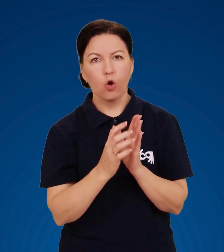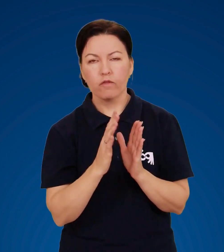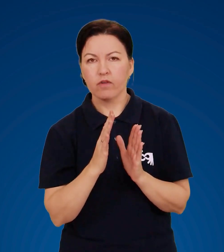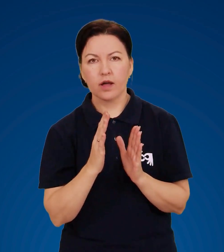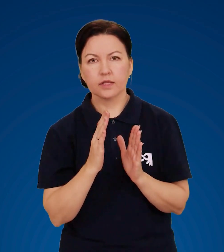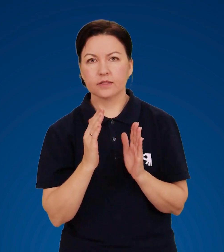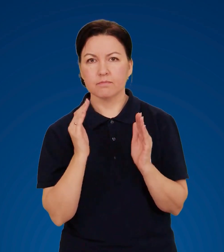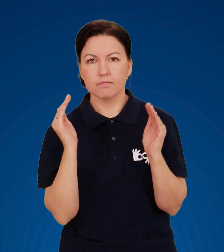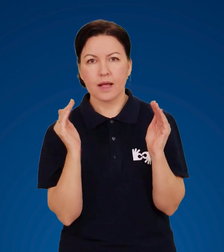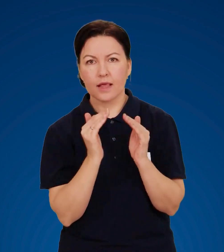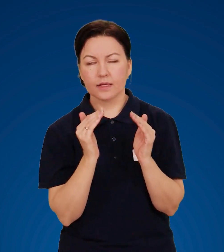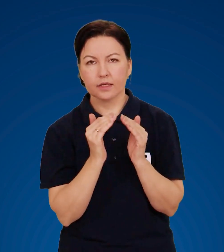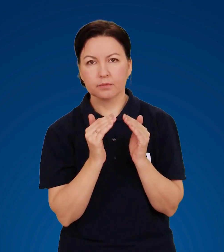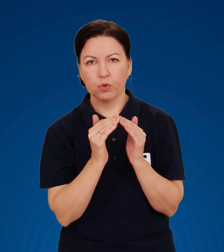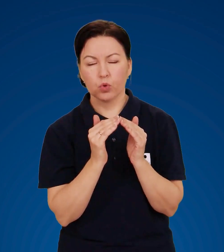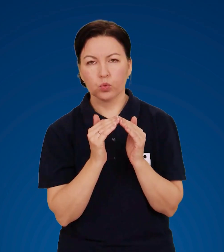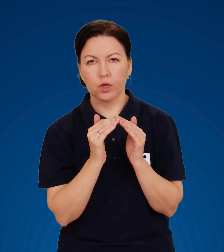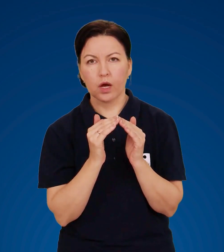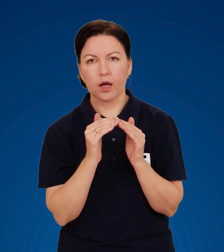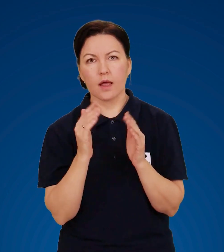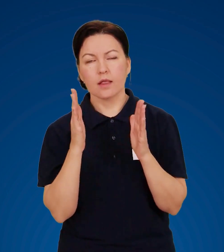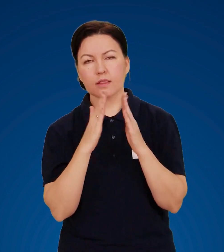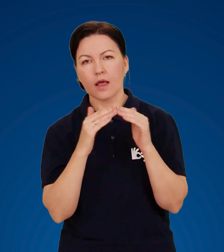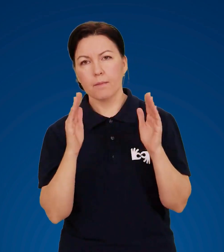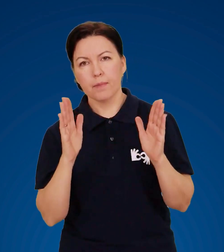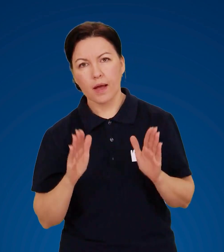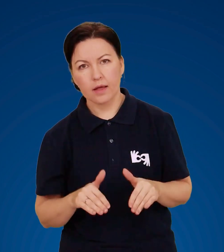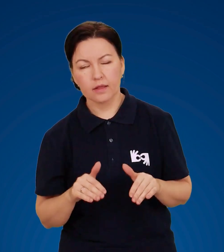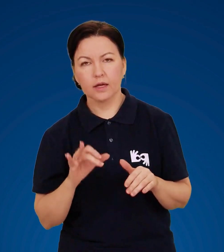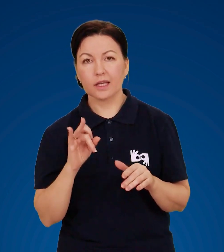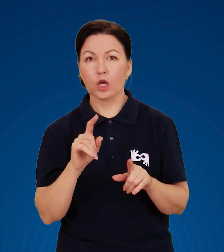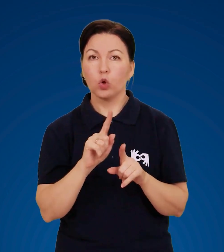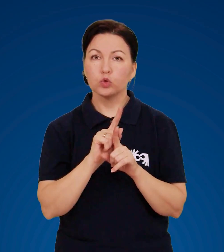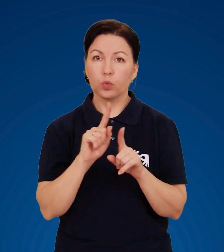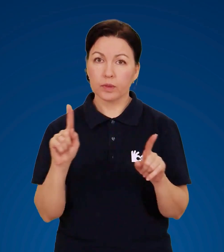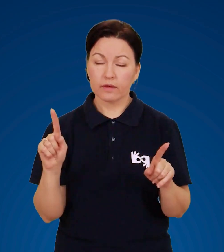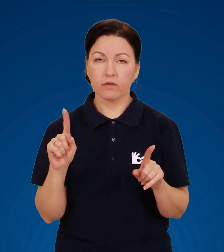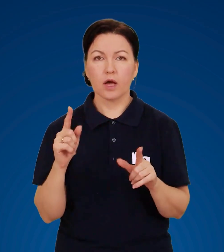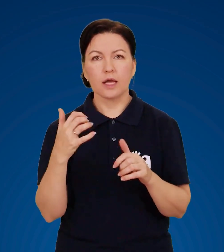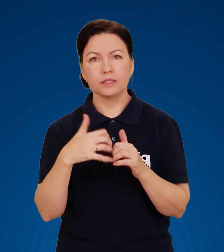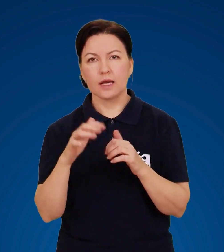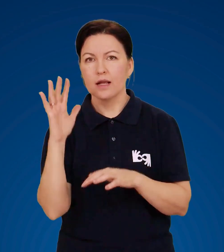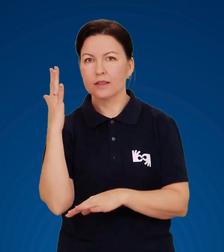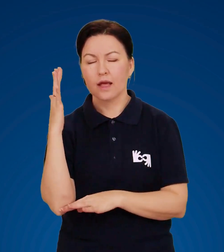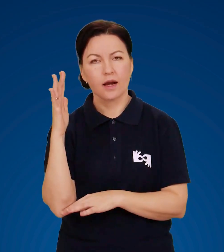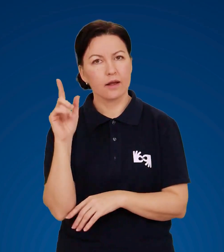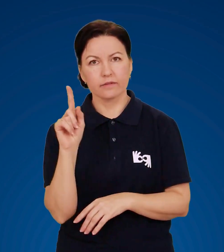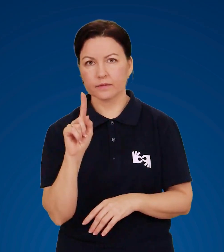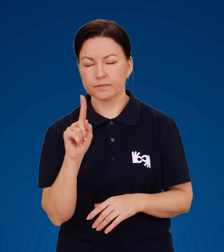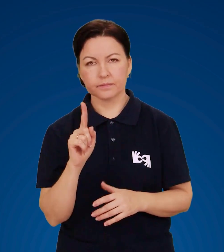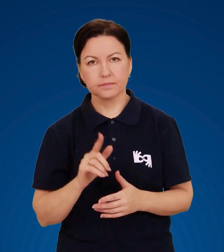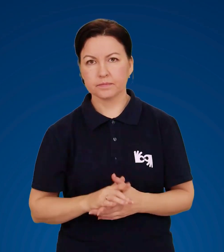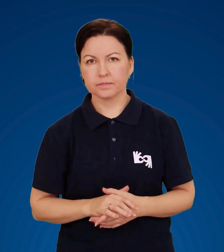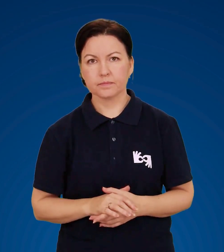не ховайтеся в невеликих спорудах, будинках, наметах і особливо серед дерев.